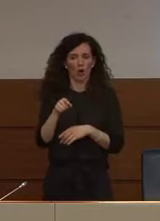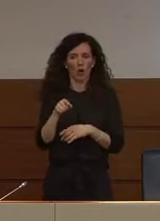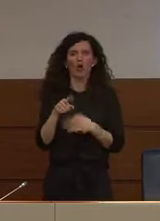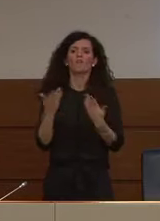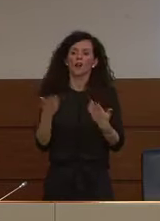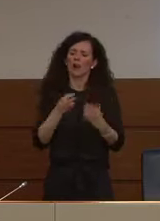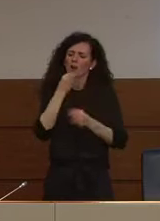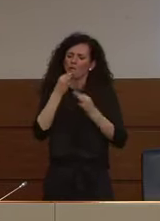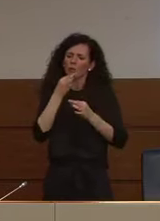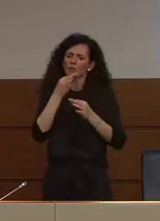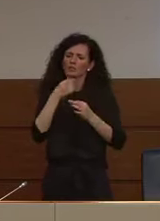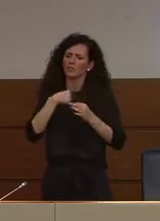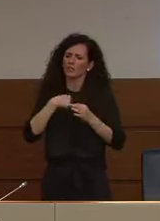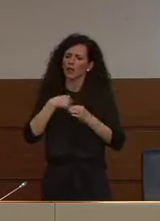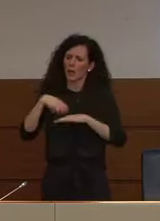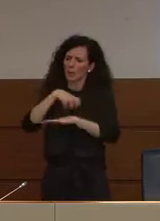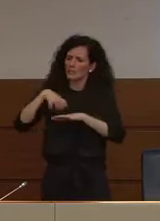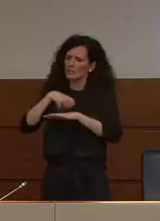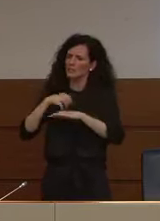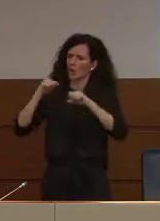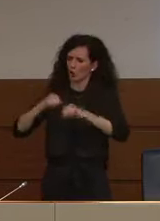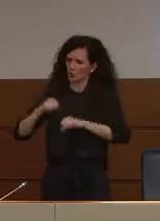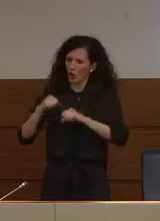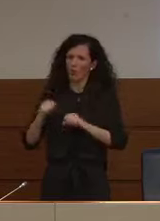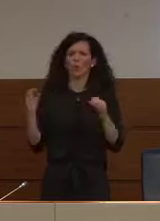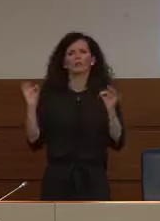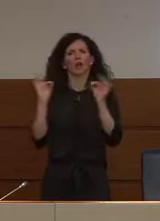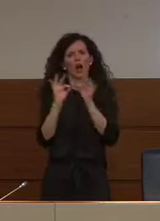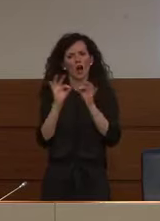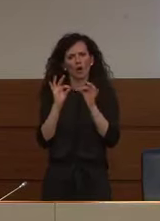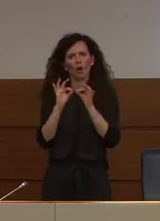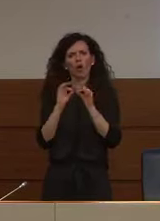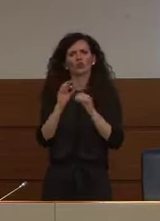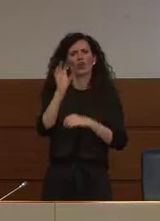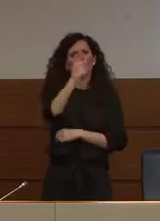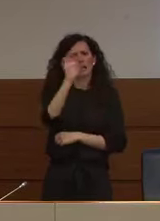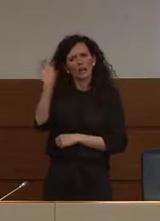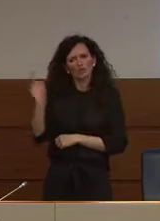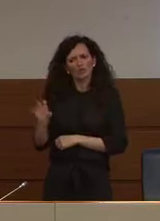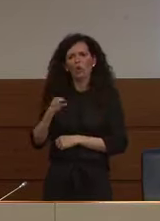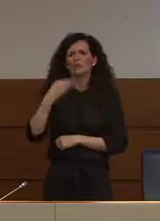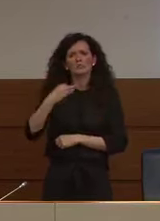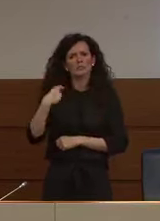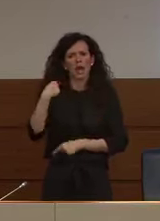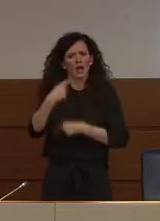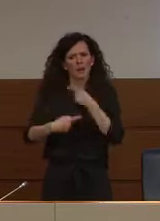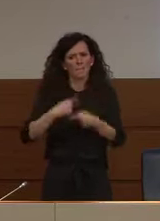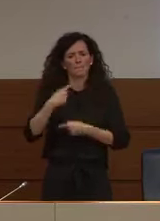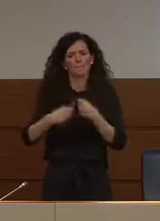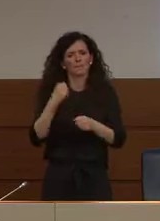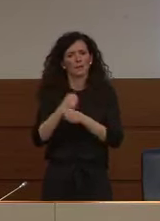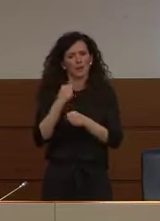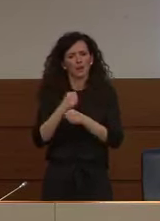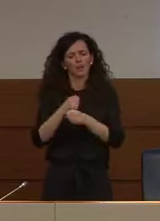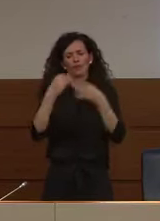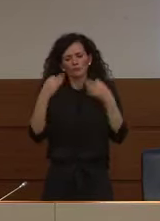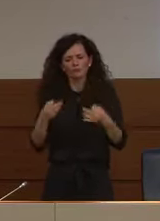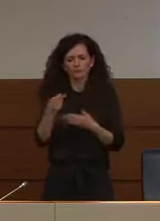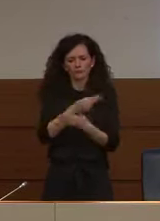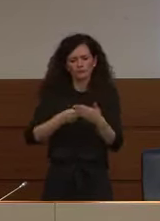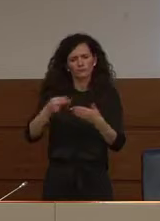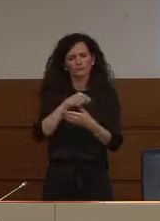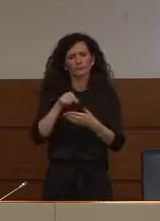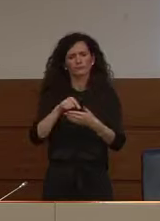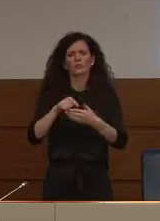un'attività che il ministero della salute in accordo con le regioni sta portando avanti nell'ambito della pianificazione